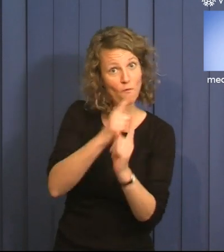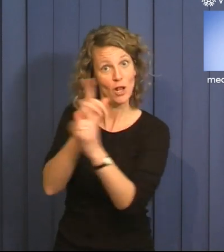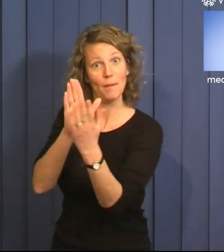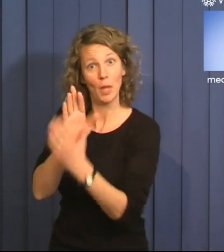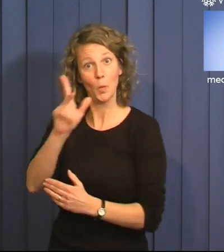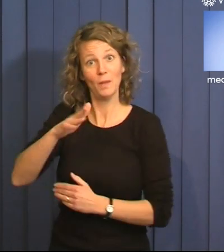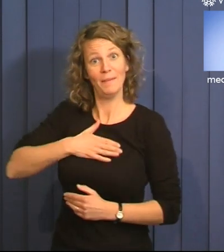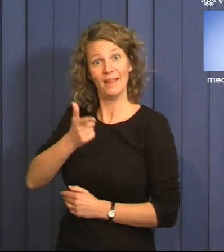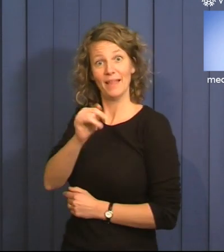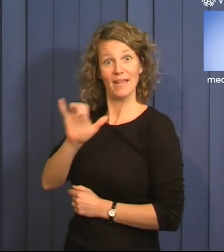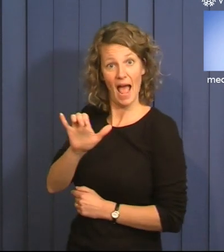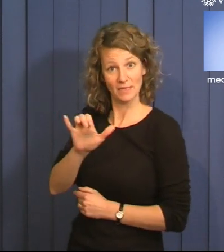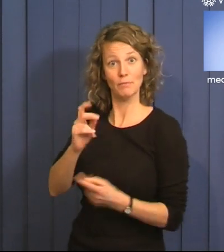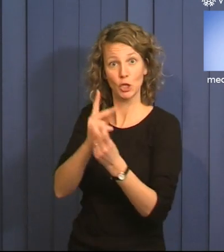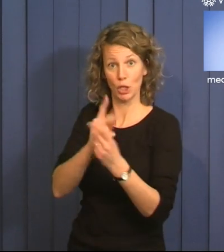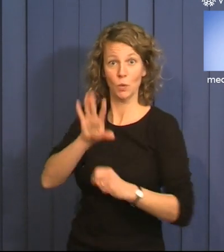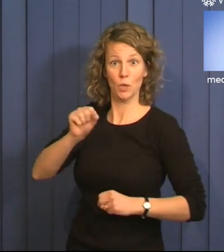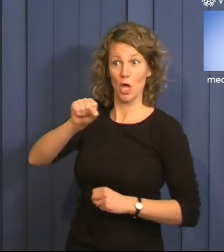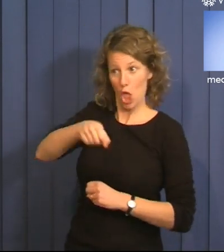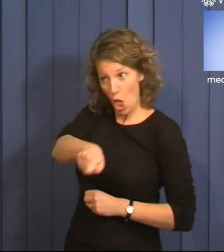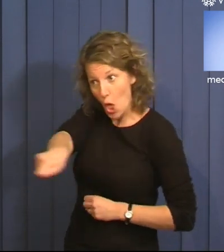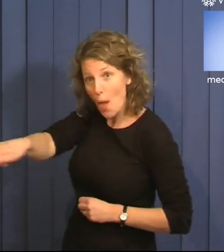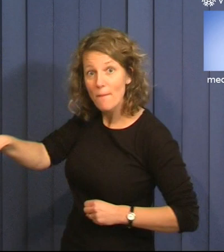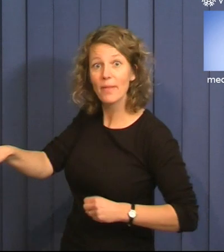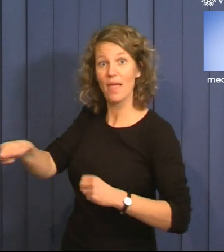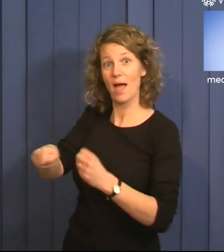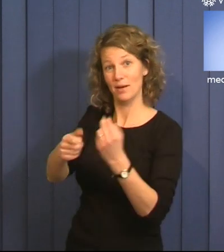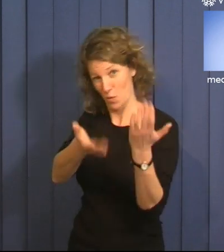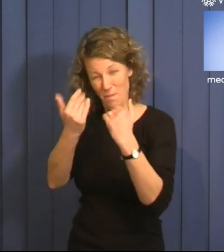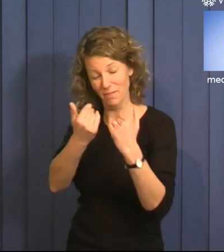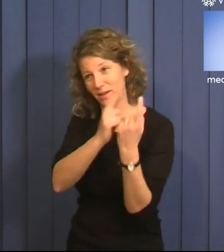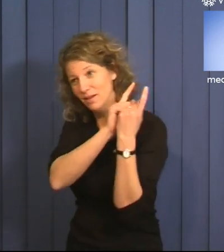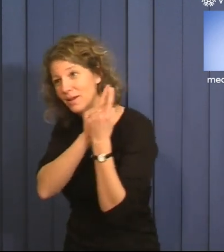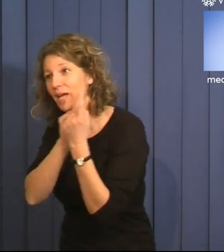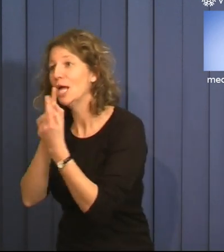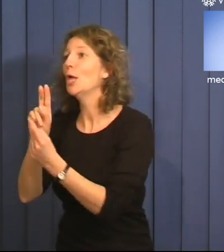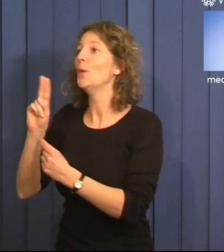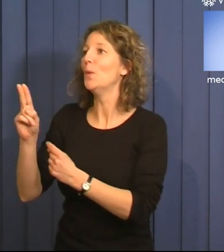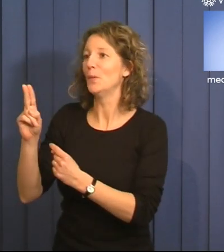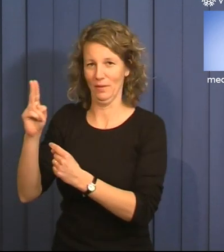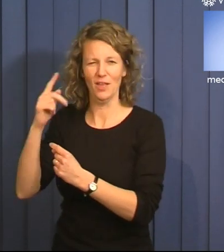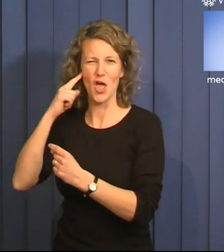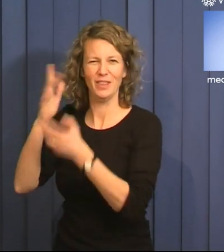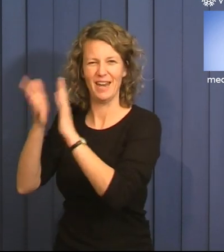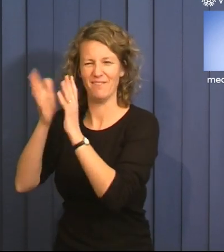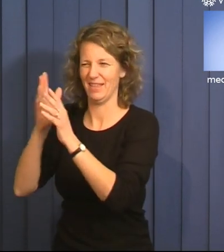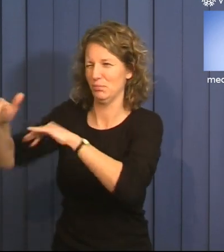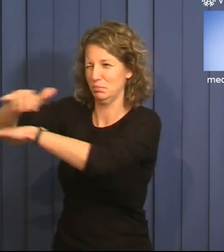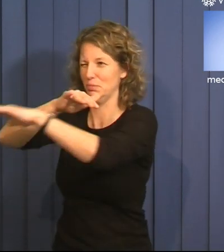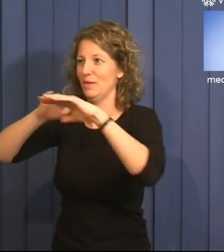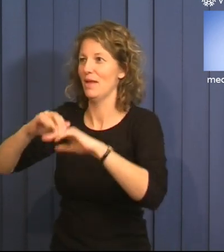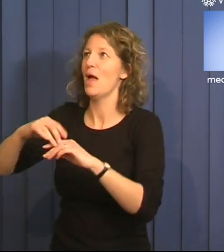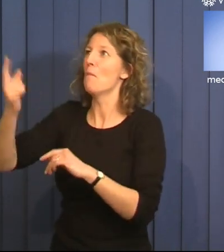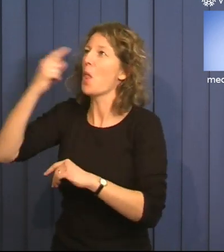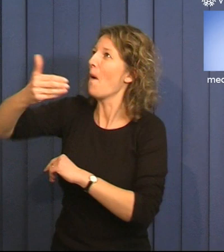terrass. Så nu öppnar jag terrassdörren och så ger vi oss ut här. Det är klarblad himl